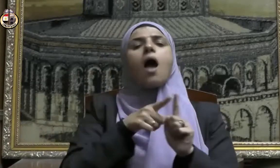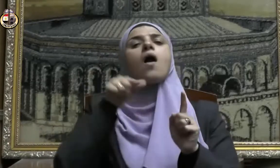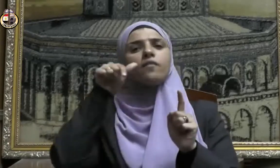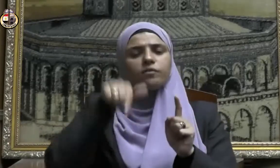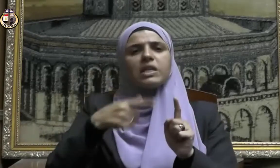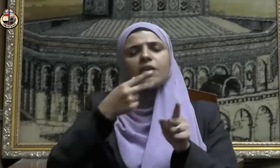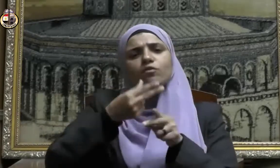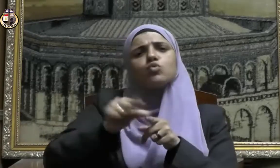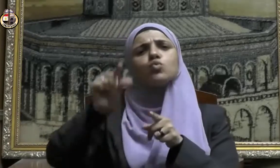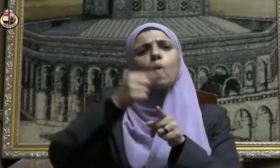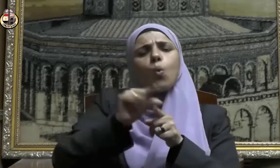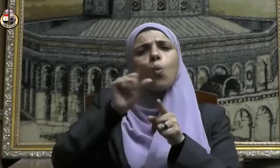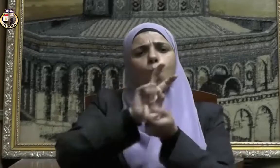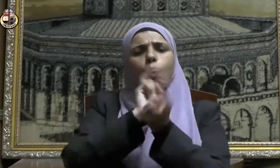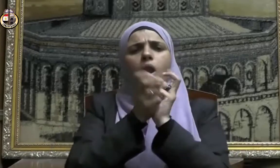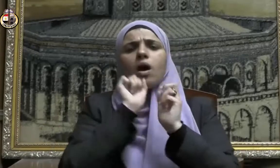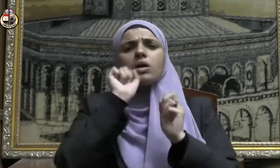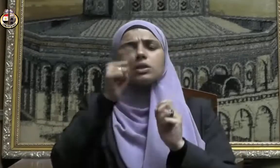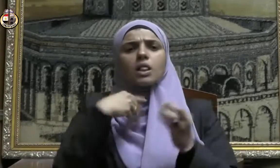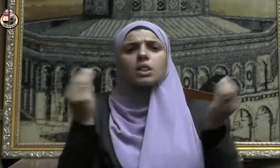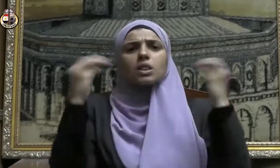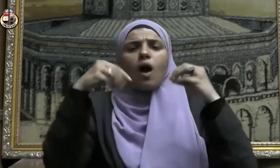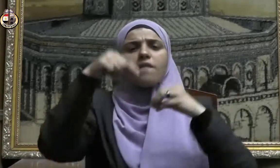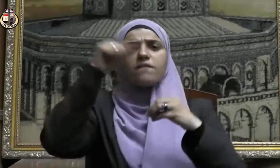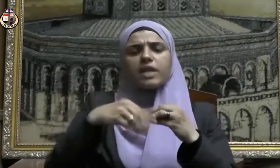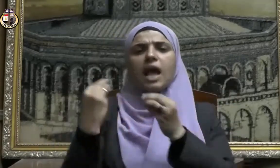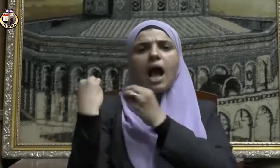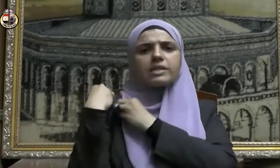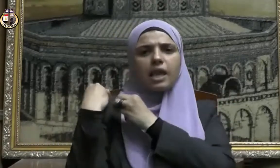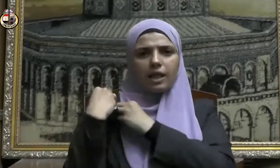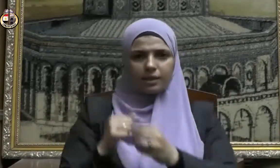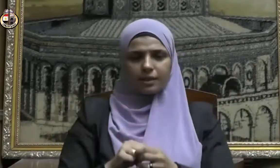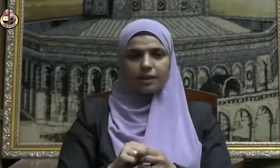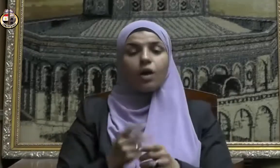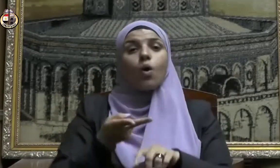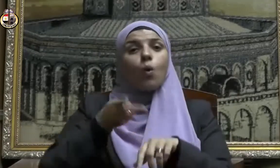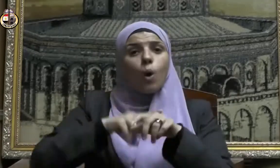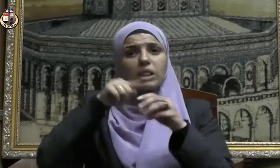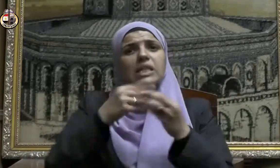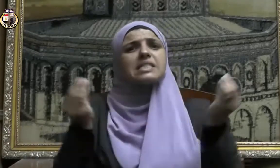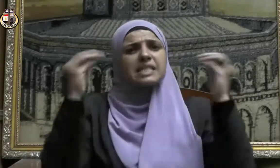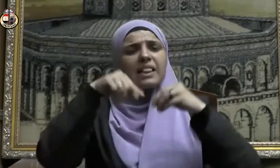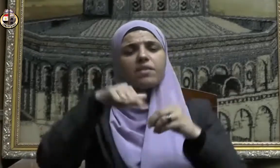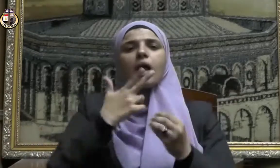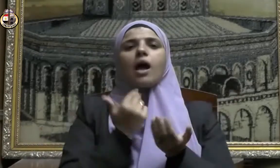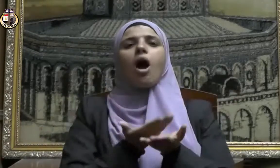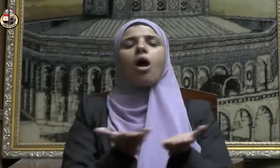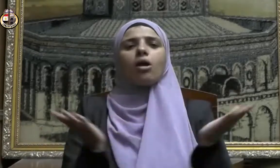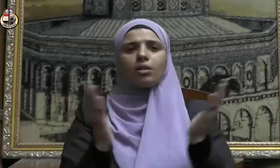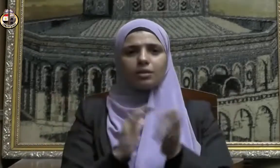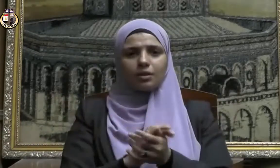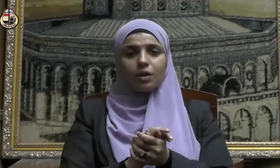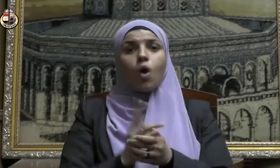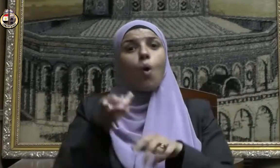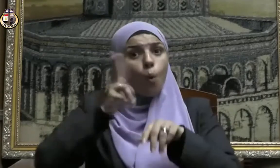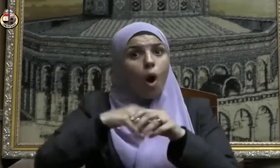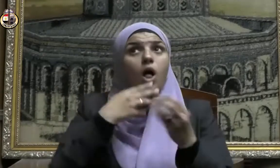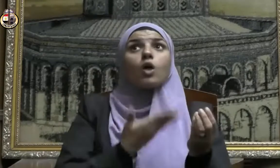تضاعف فيها الحسنات وتكثر فيها الخيرات وترفع